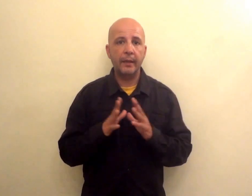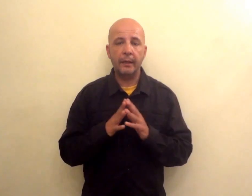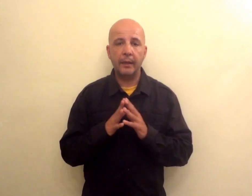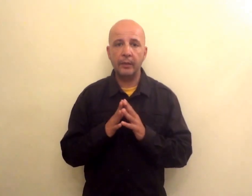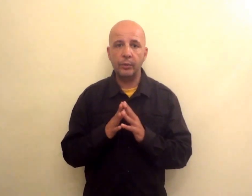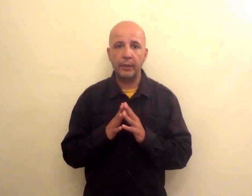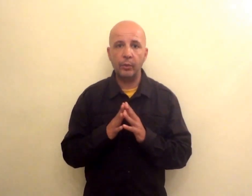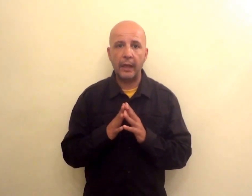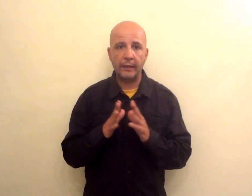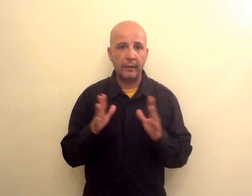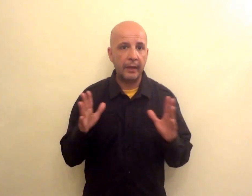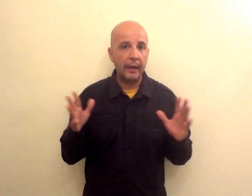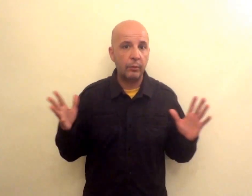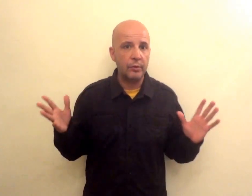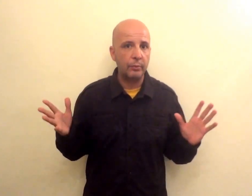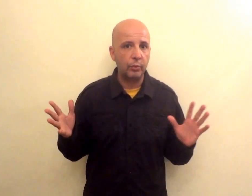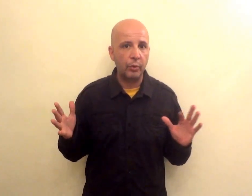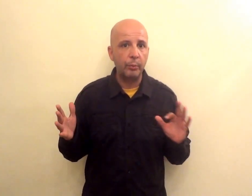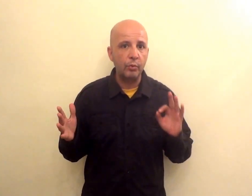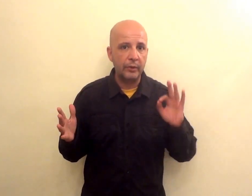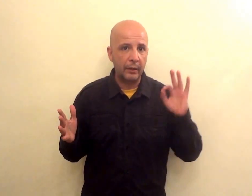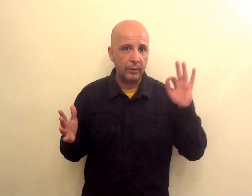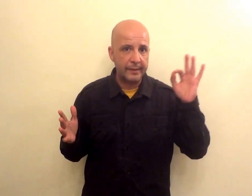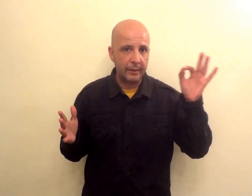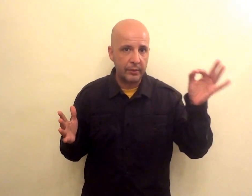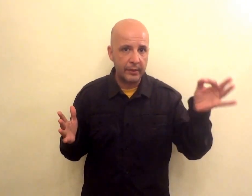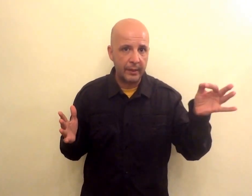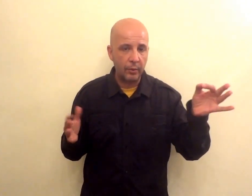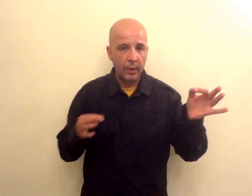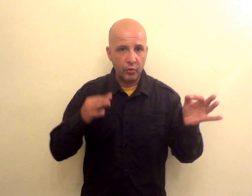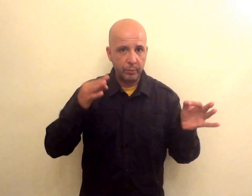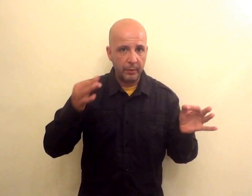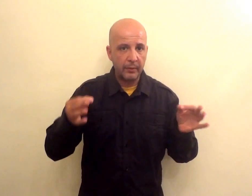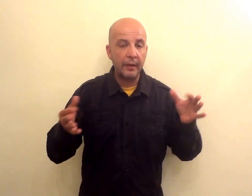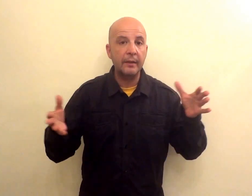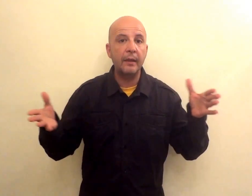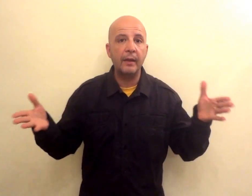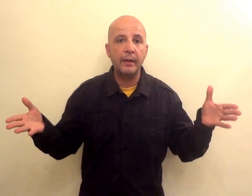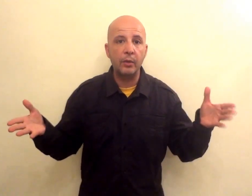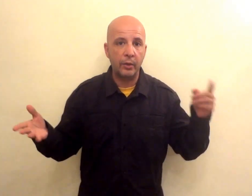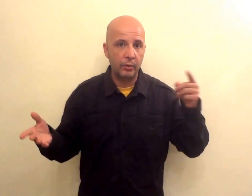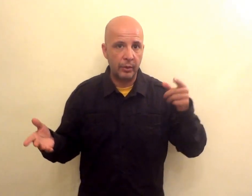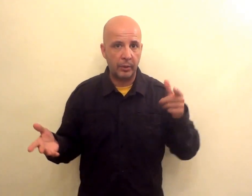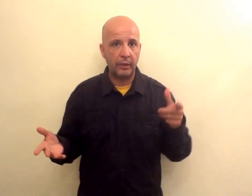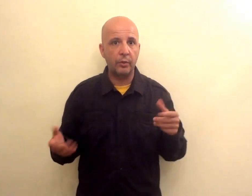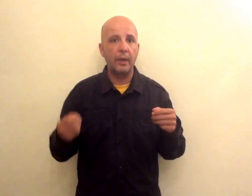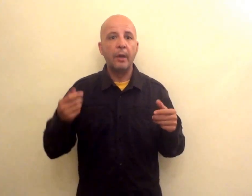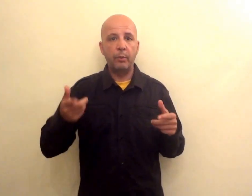l'allenatore dell'Olanda, Vangala a questo punto, punti allo 0-0 supplementari e di arrivare ai rigori ricordiamo che ai rigori può